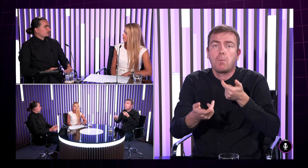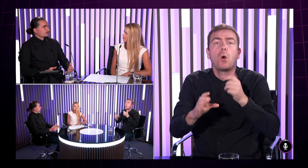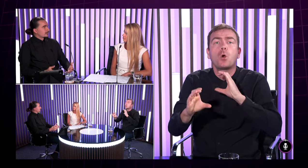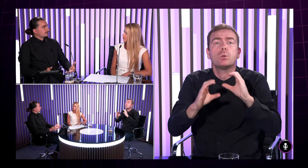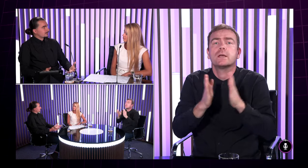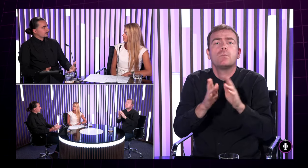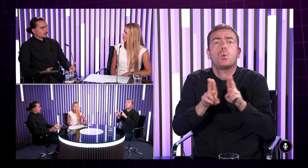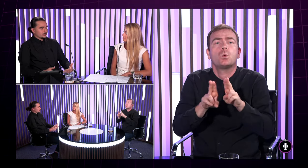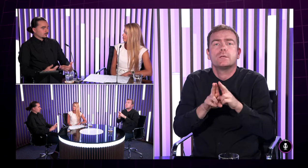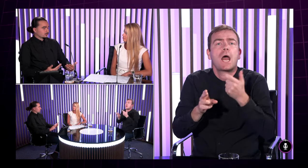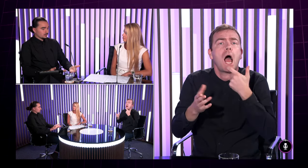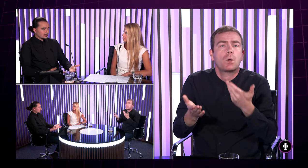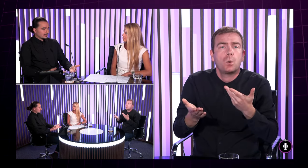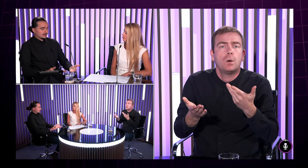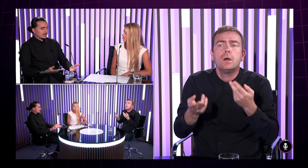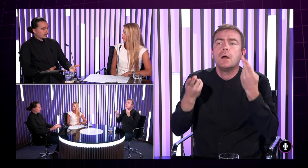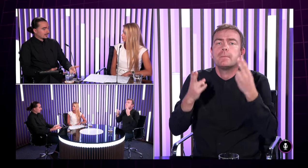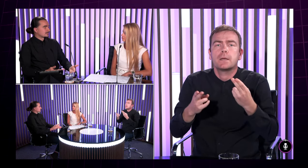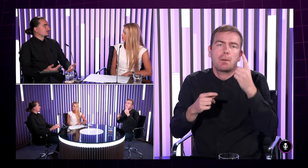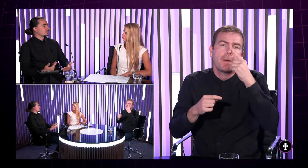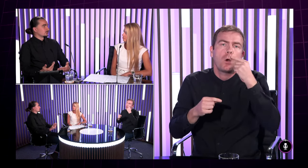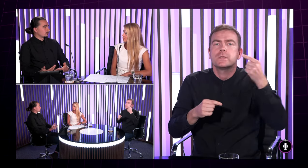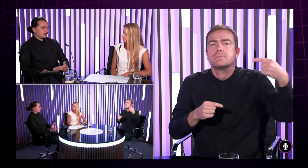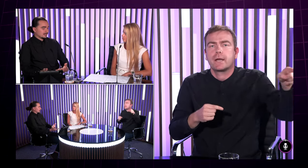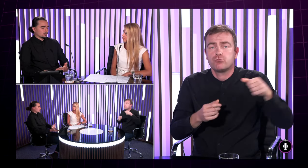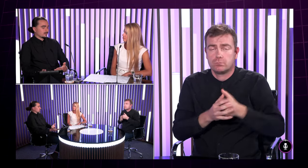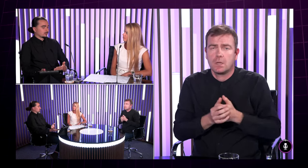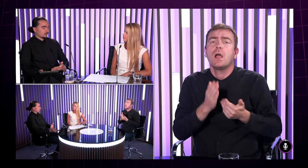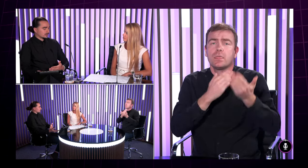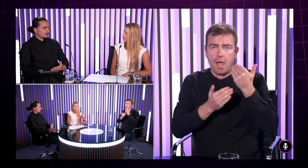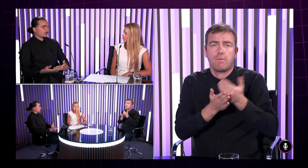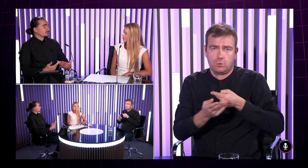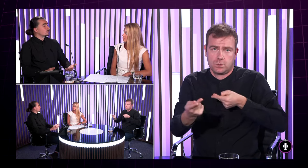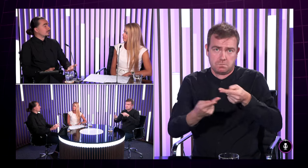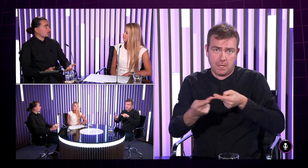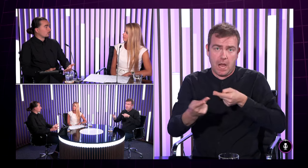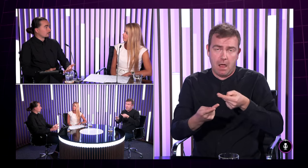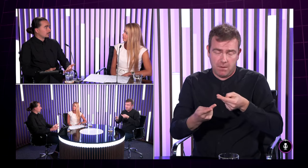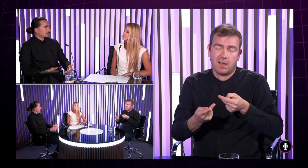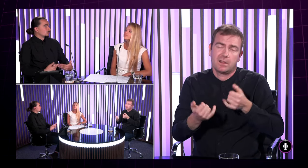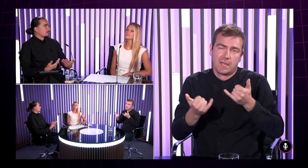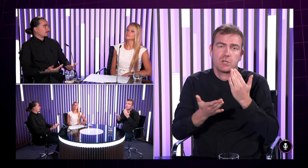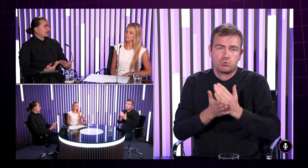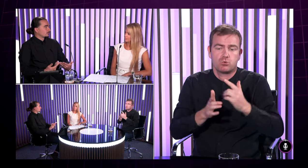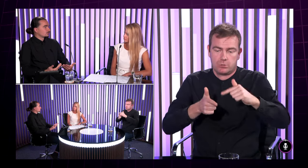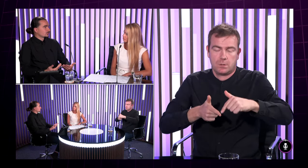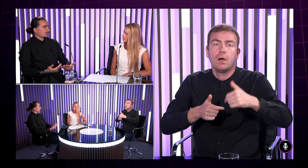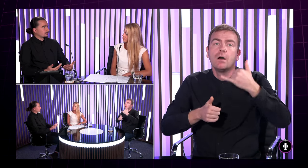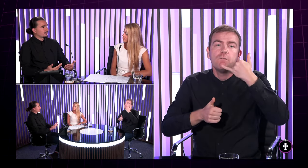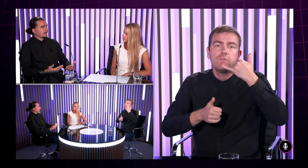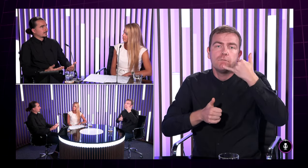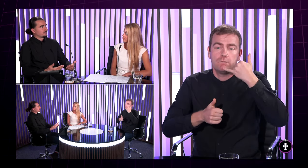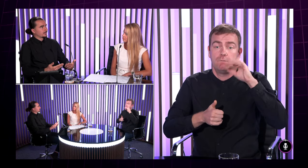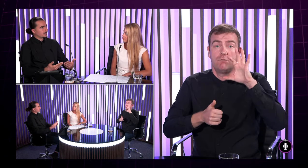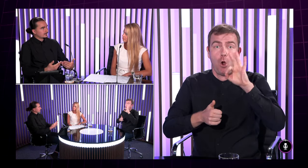všetko čo má video čiže či už sú to rôzne aplikácie či už je to aplikácie ktorú majú teraz rôzne telefóny väčšinou video hovorom lebo to je pre mňa najjednoduchšie